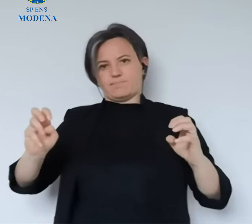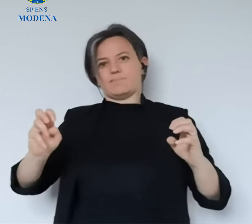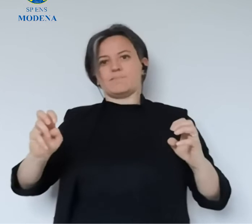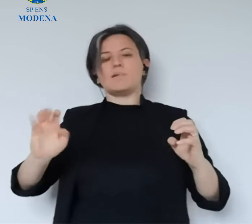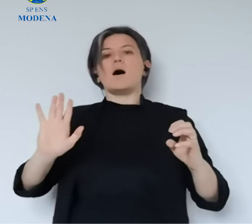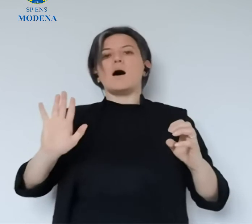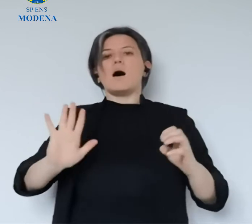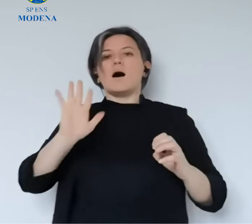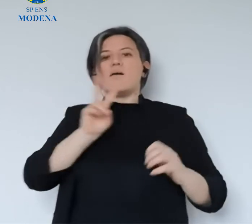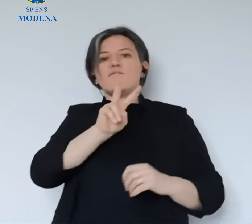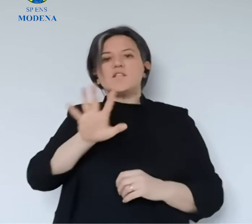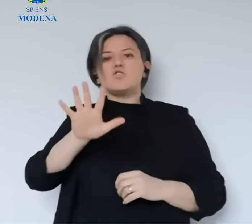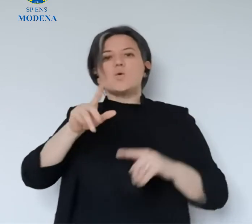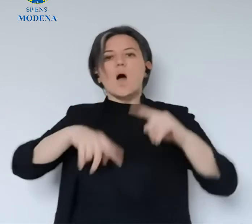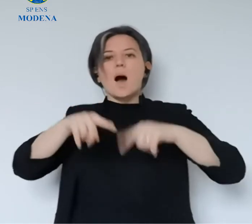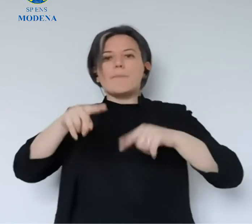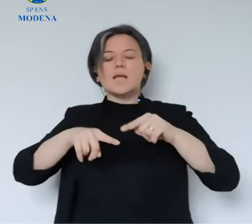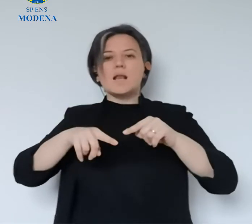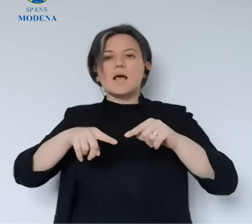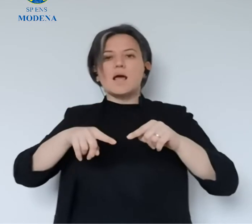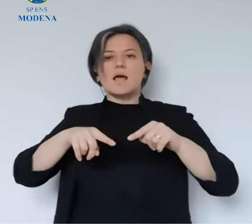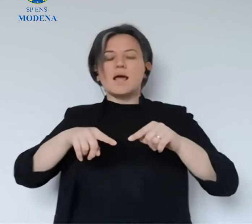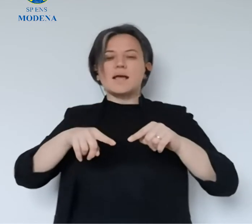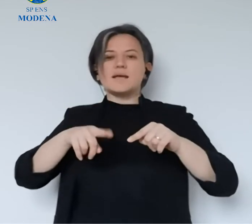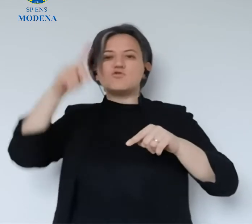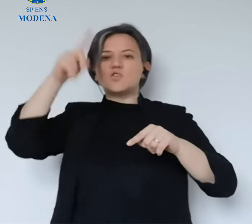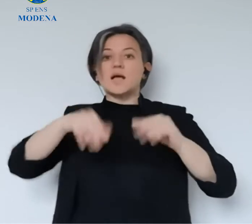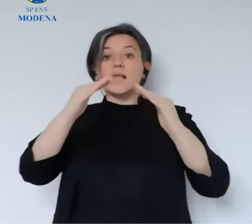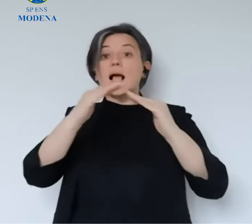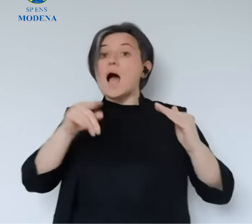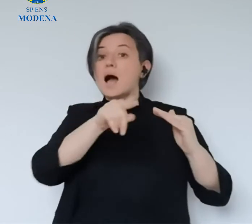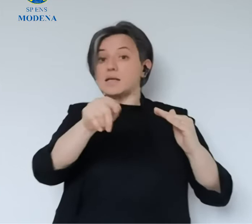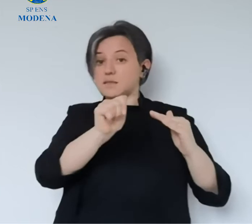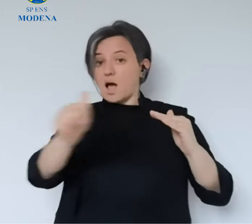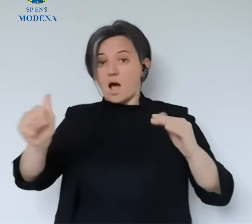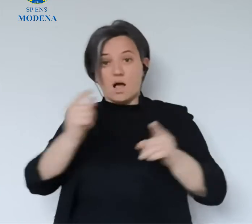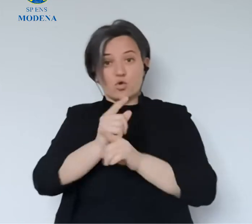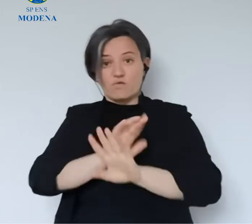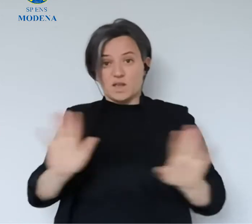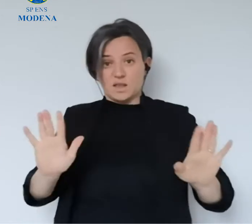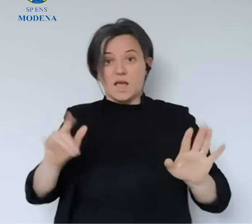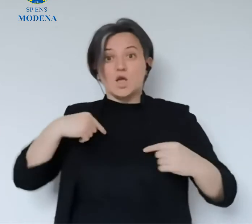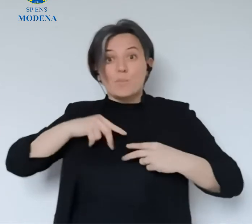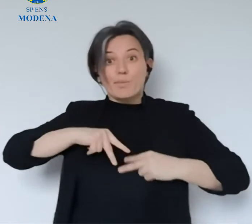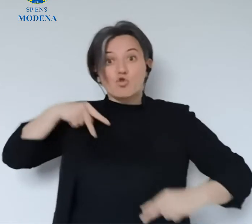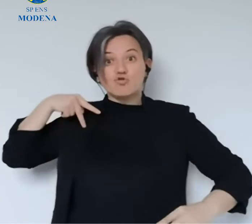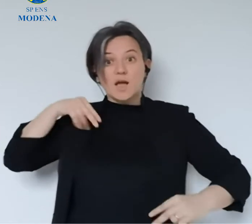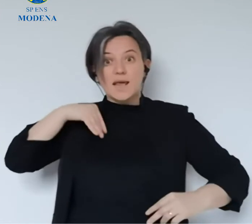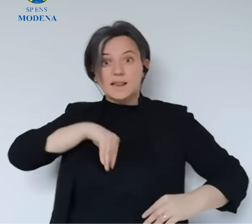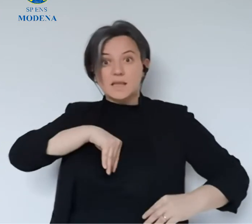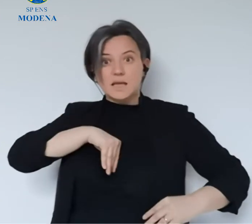una serie di cose, ma sono tutte cose per le persone che devono stare a casa. Il 25 aprile, lo